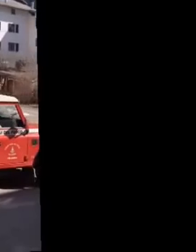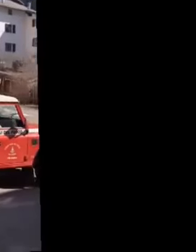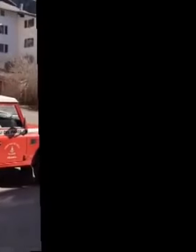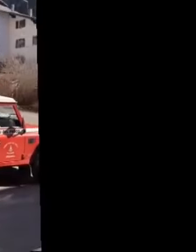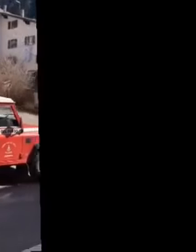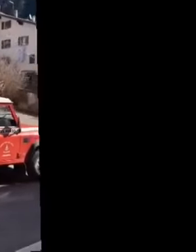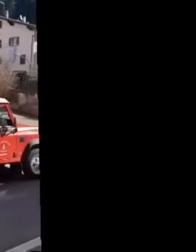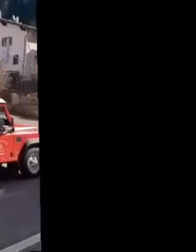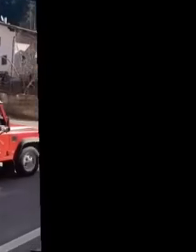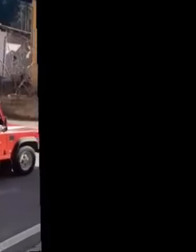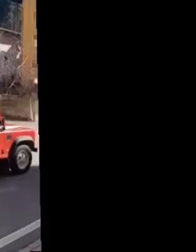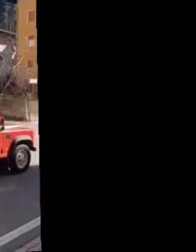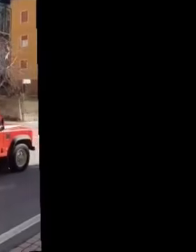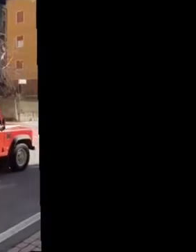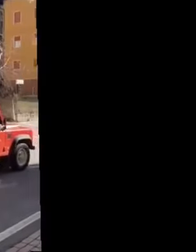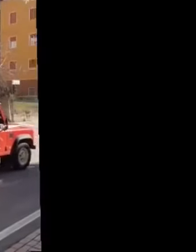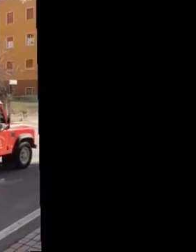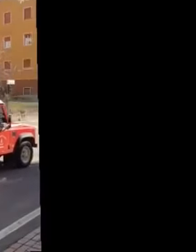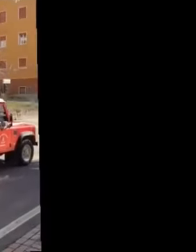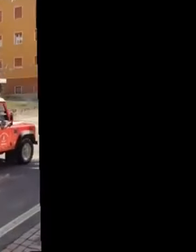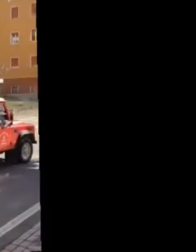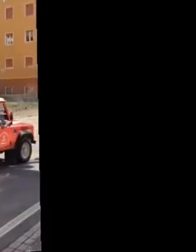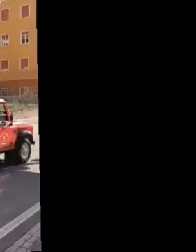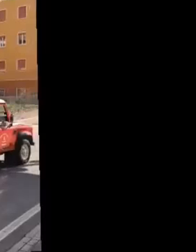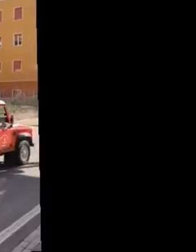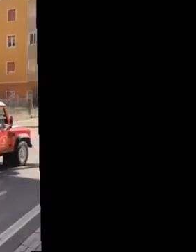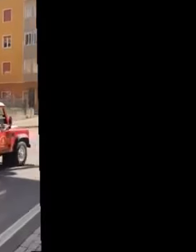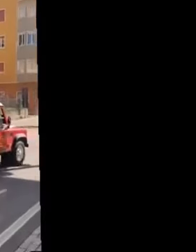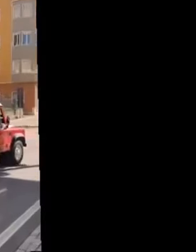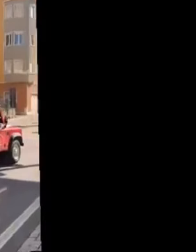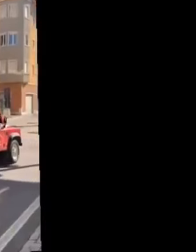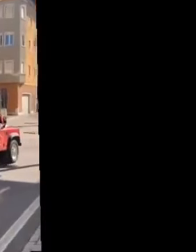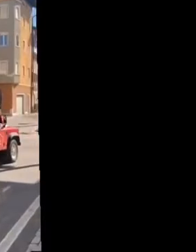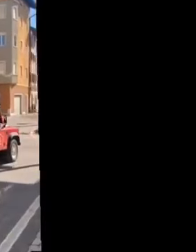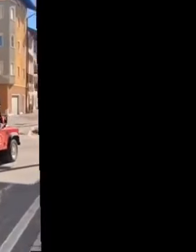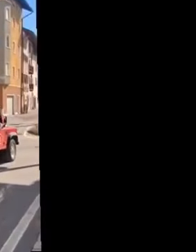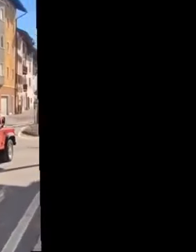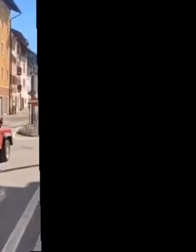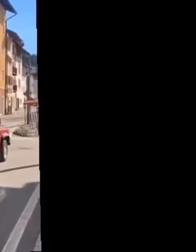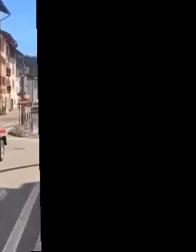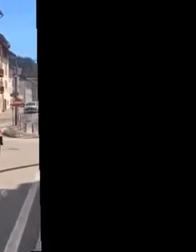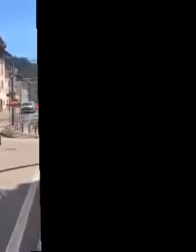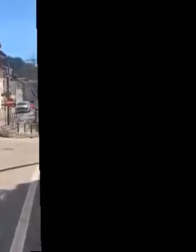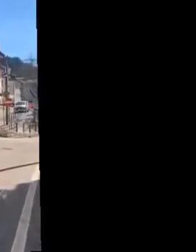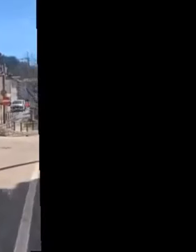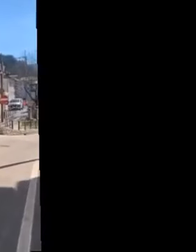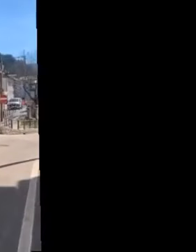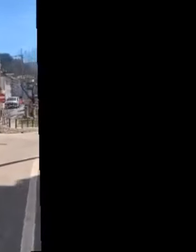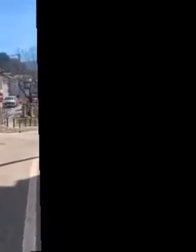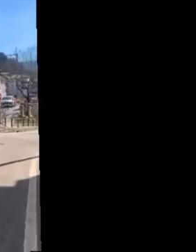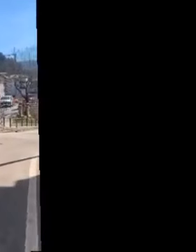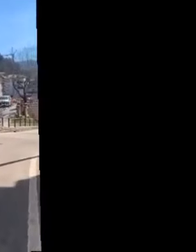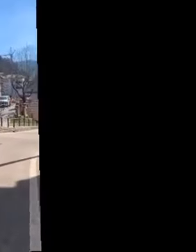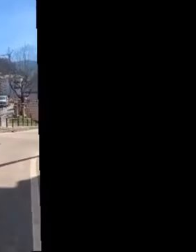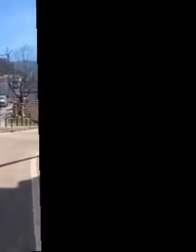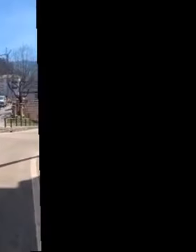attenzionare il resto, contattare il proprio medico di base e non pregarci un uomo a salmaiopo con più soccoso.